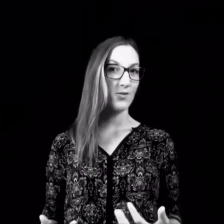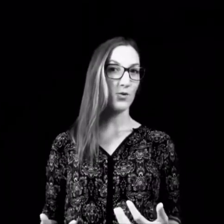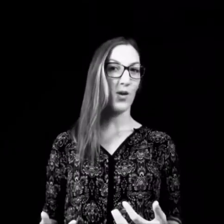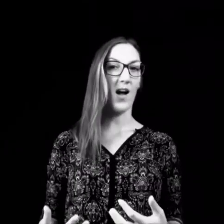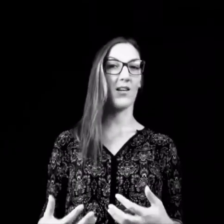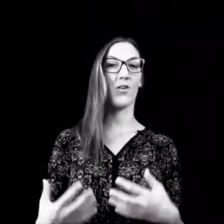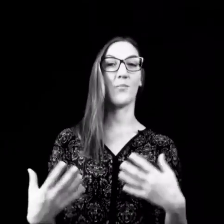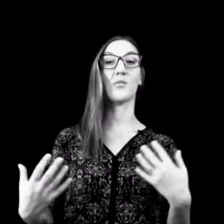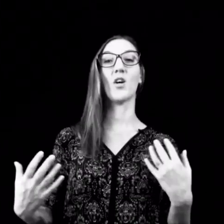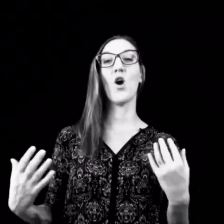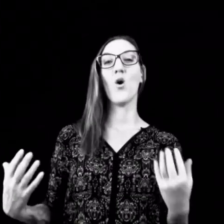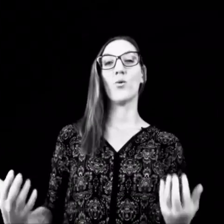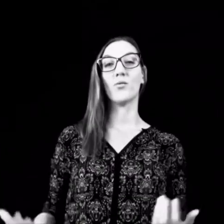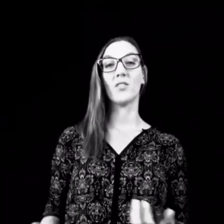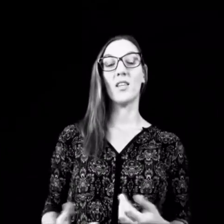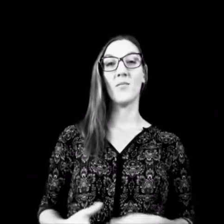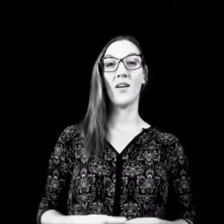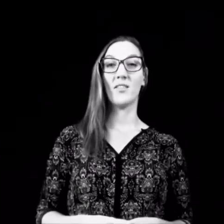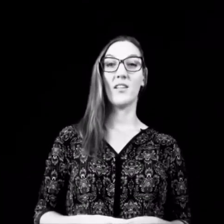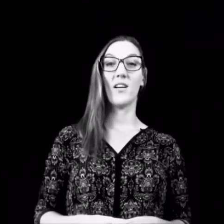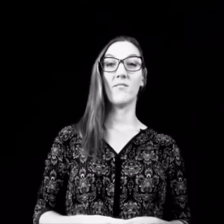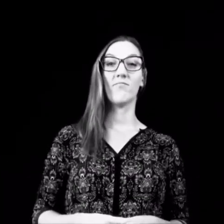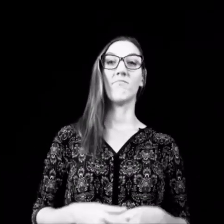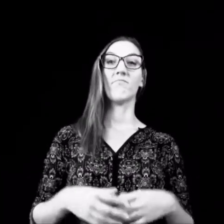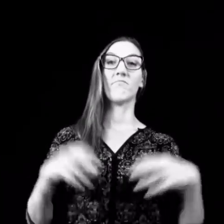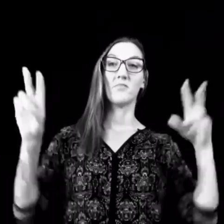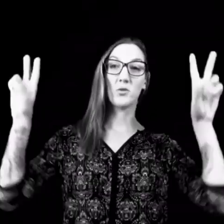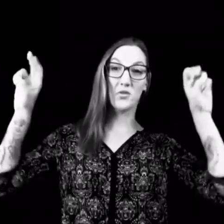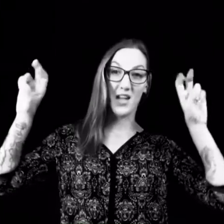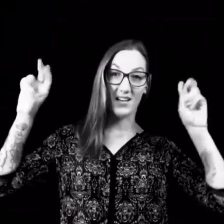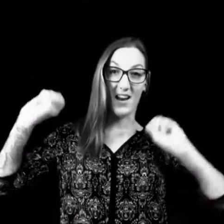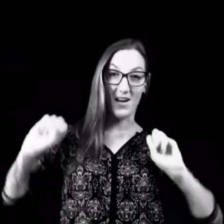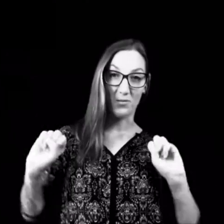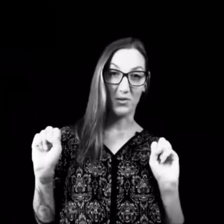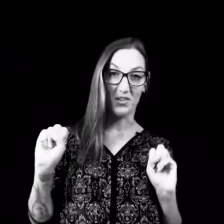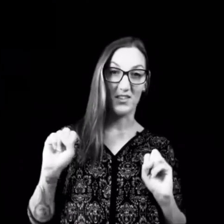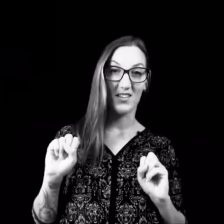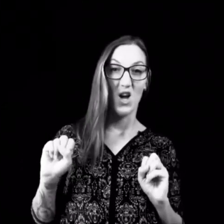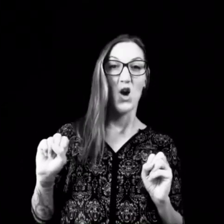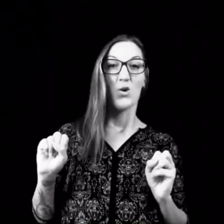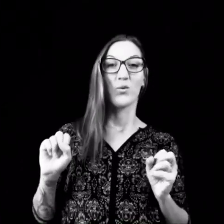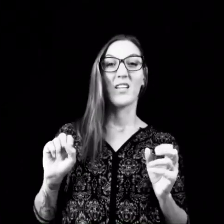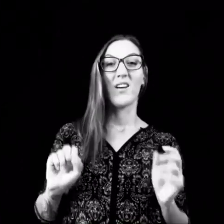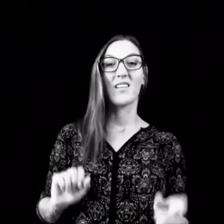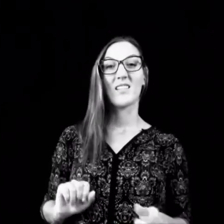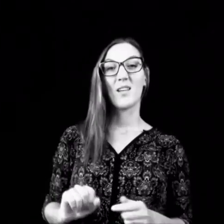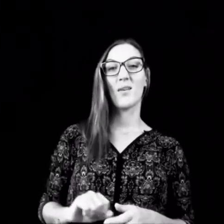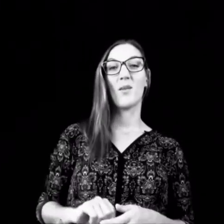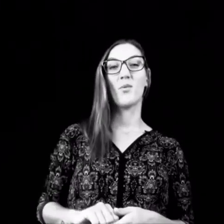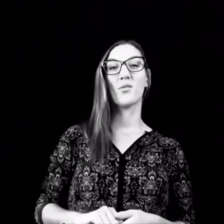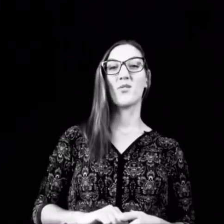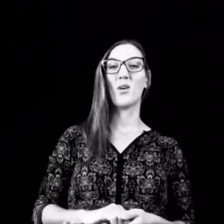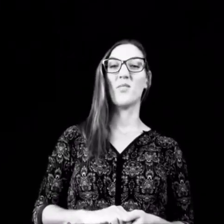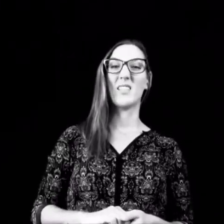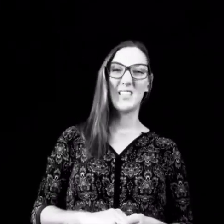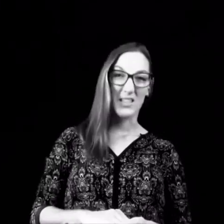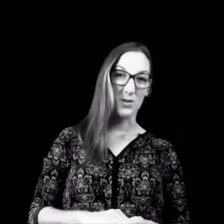zur Sprache kommt und immer wieder sozusagen in aller Munde ist. Und genau das ist aber der Punkt, warum wir nicht darüber